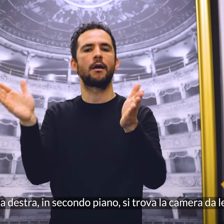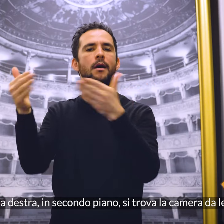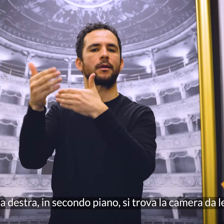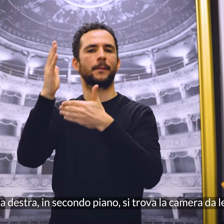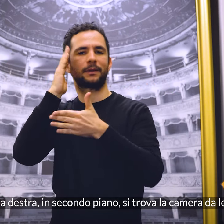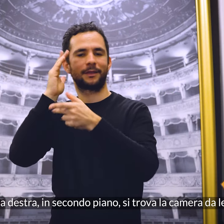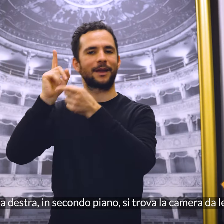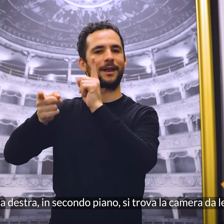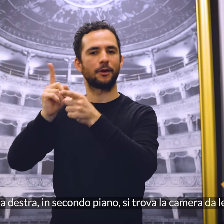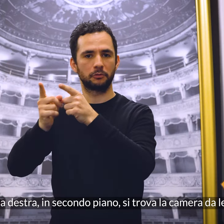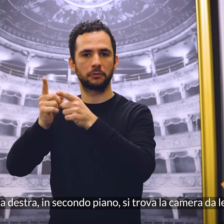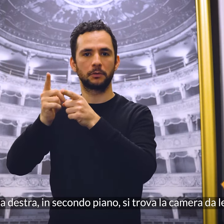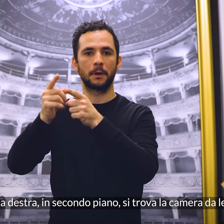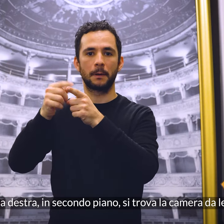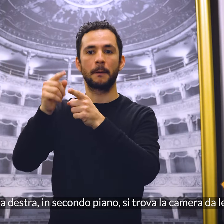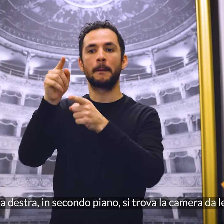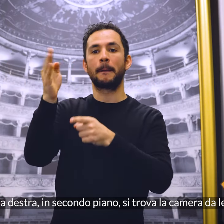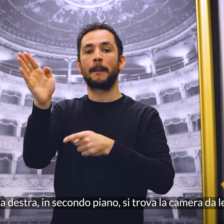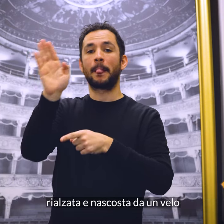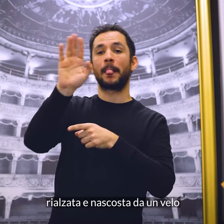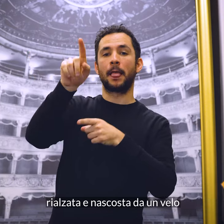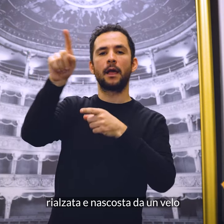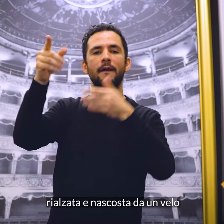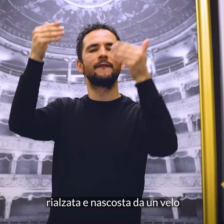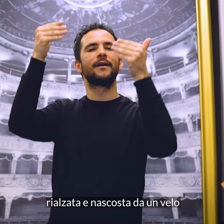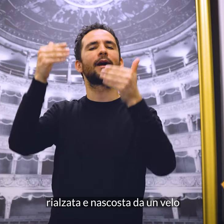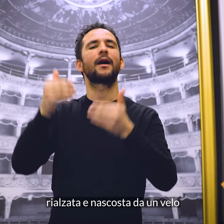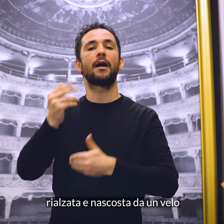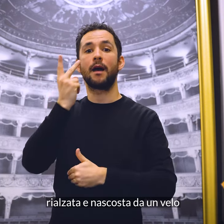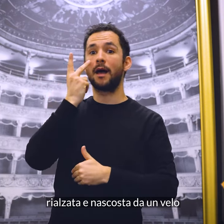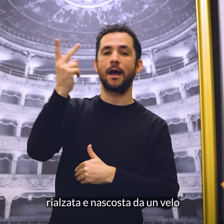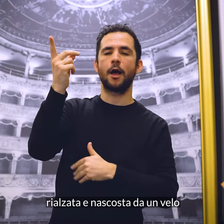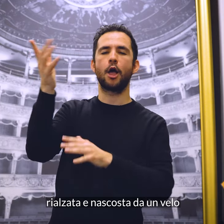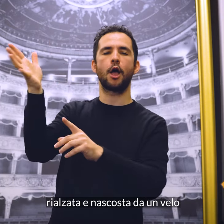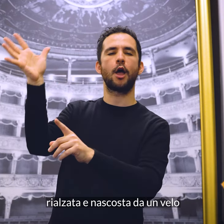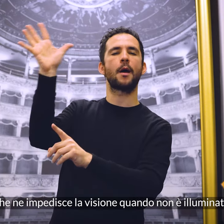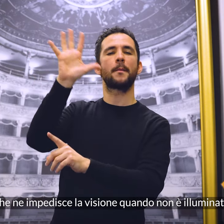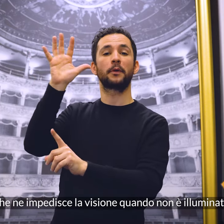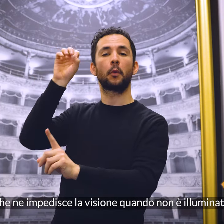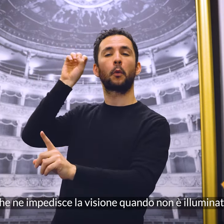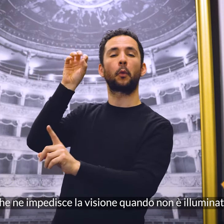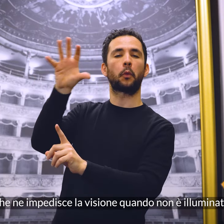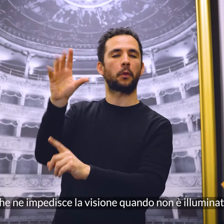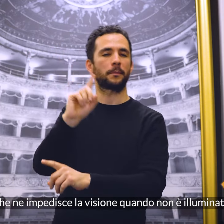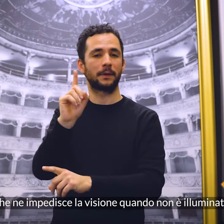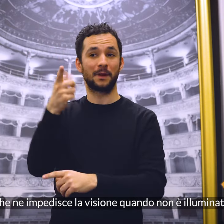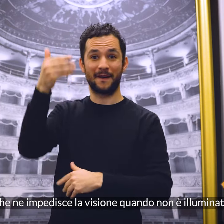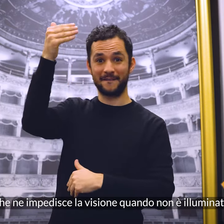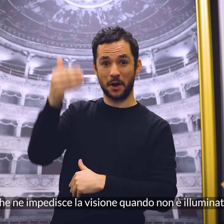in secondo piano, si trova la camera da letto, rialzata e nascosta da un velo che ne impedisce la visione quando non è